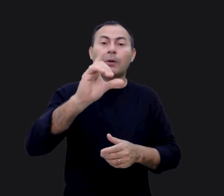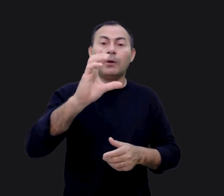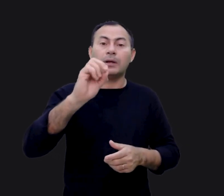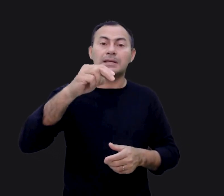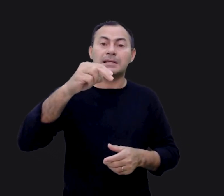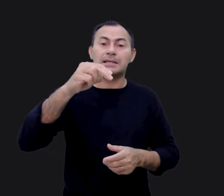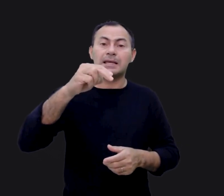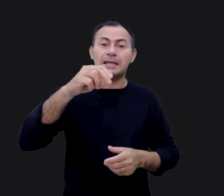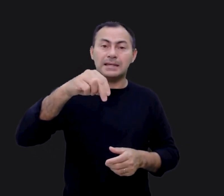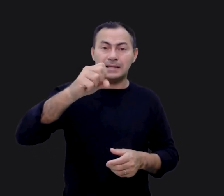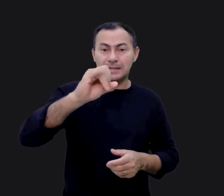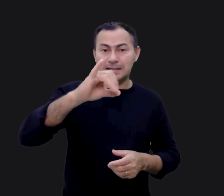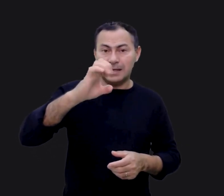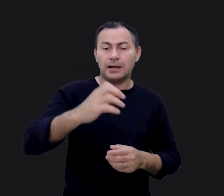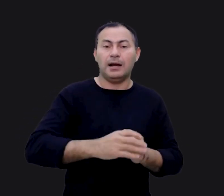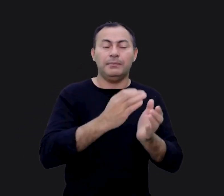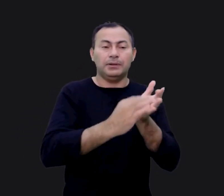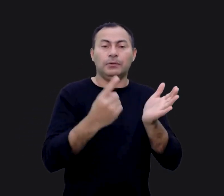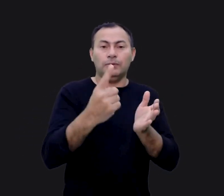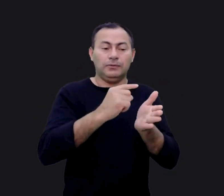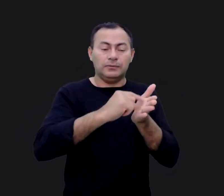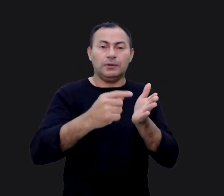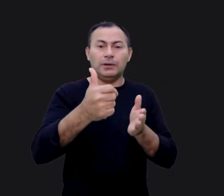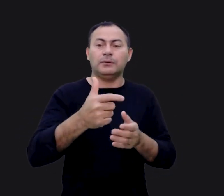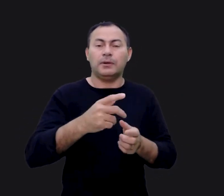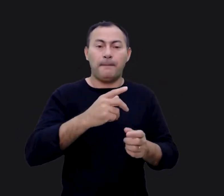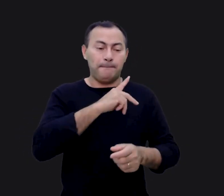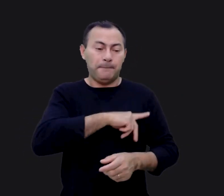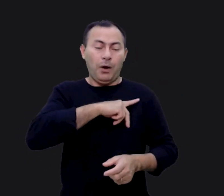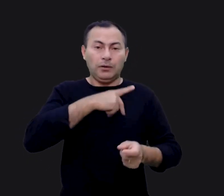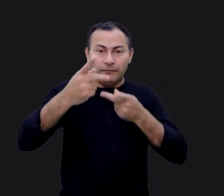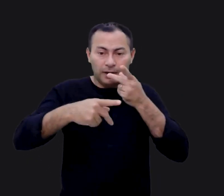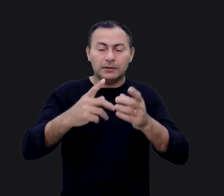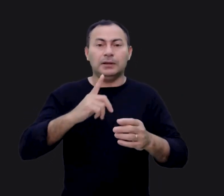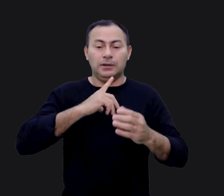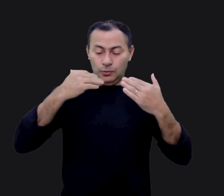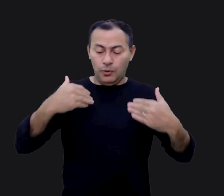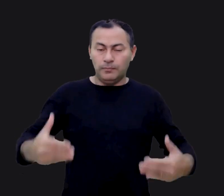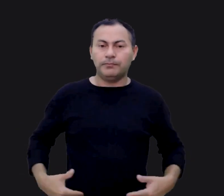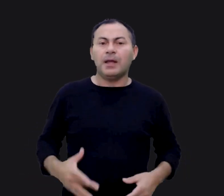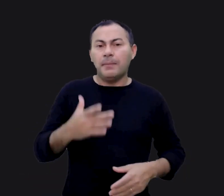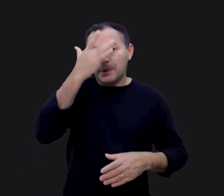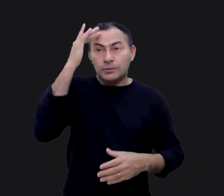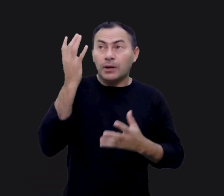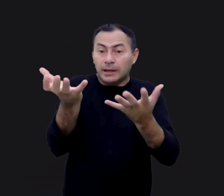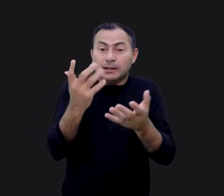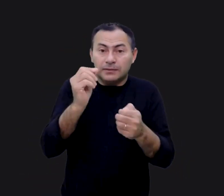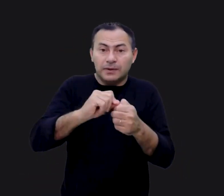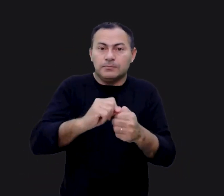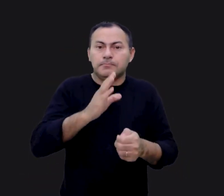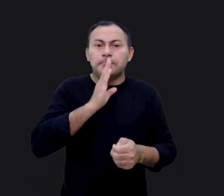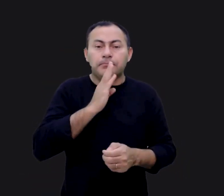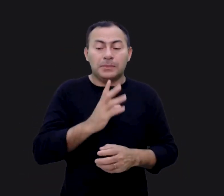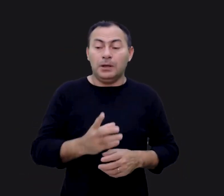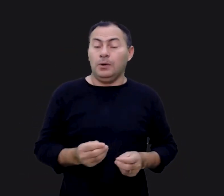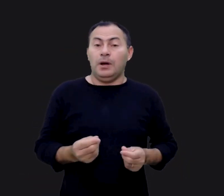o apóstolo Paulo nos fala o que significa ter Cristo em nosso corpo. Ele diz, existe aqueles a quem Deus quis fazer conhecer as